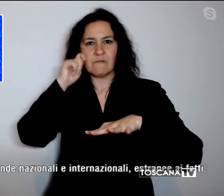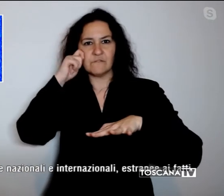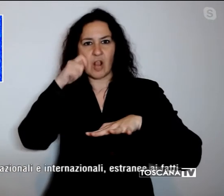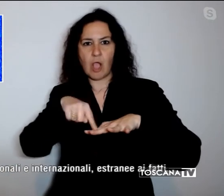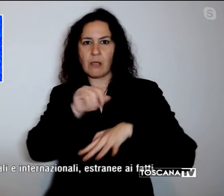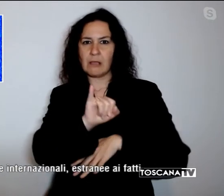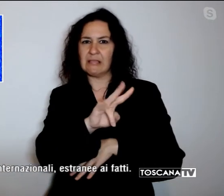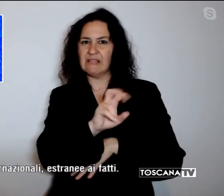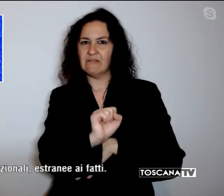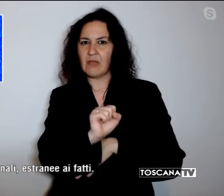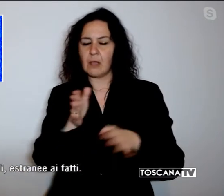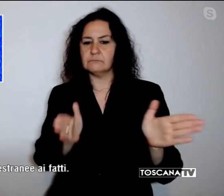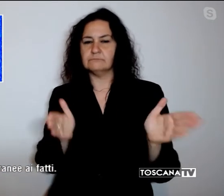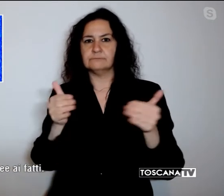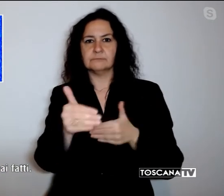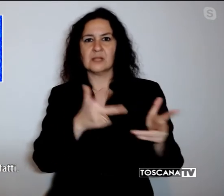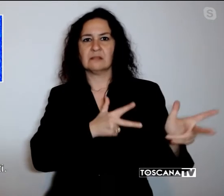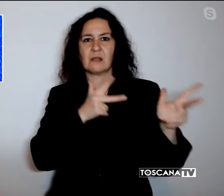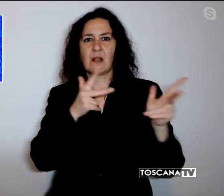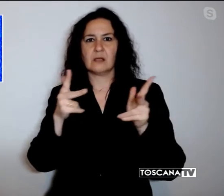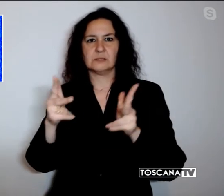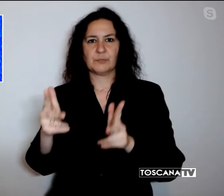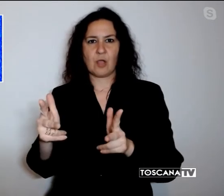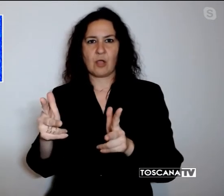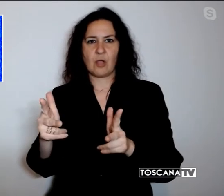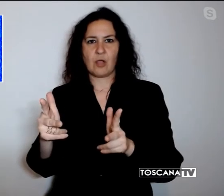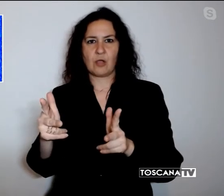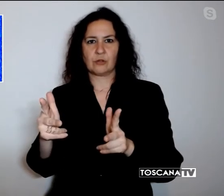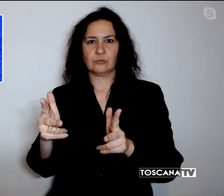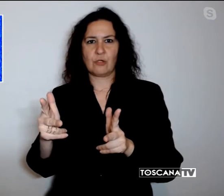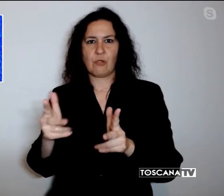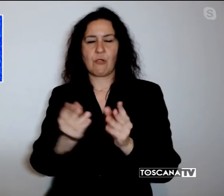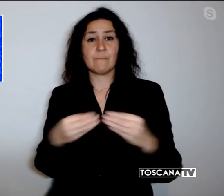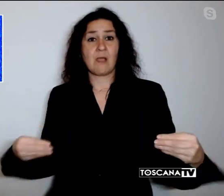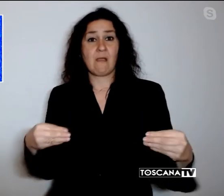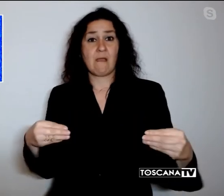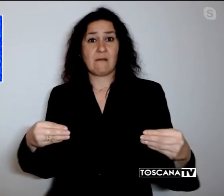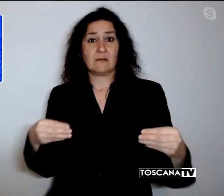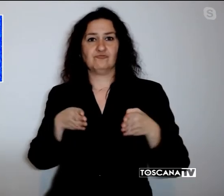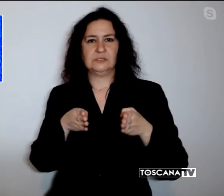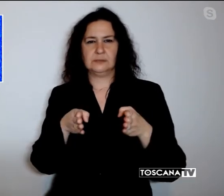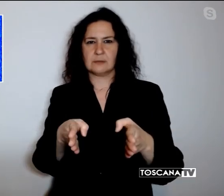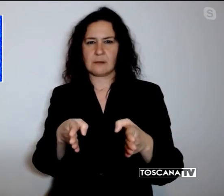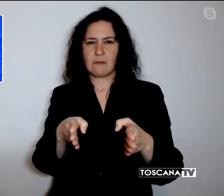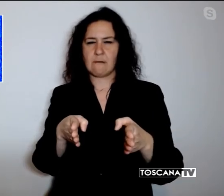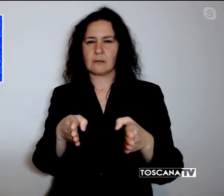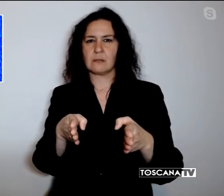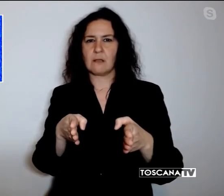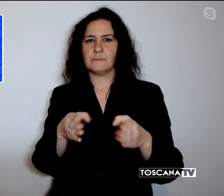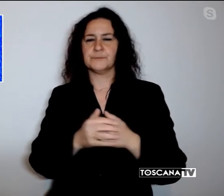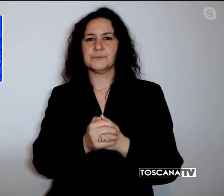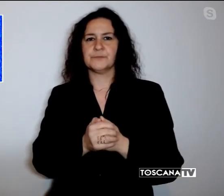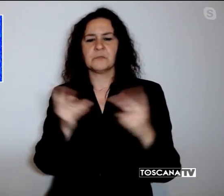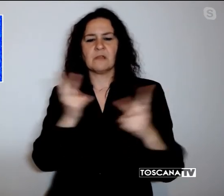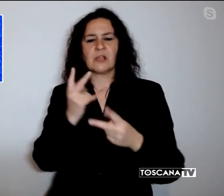settore del trasporto su merci, su strada, strutturato su una società dell